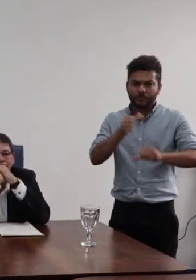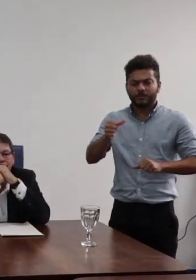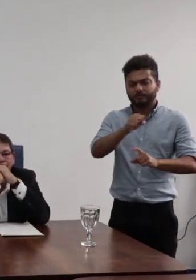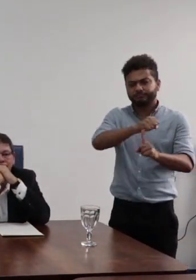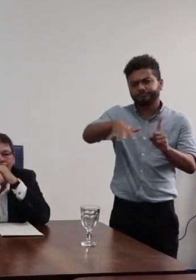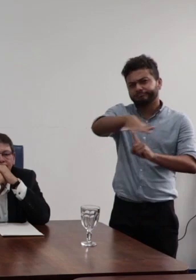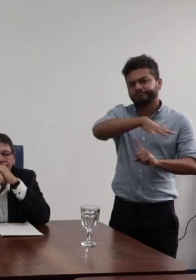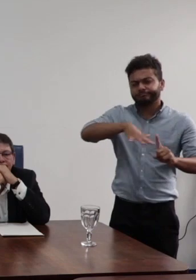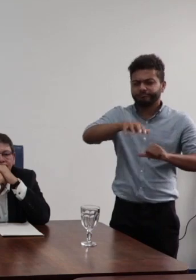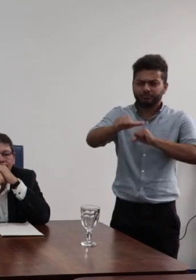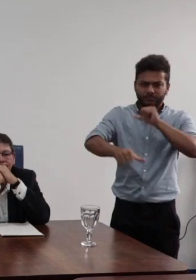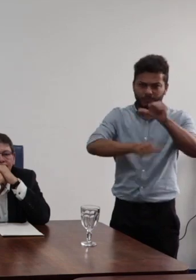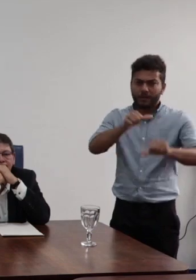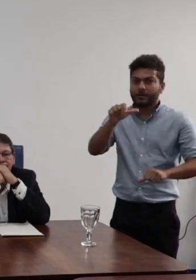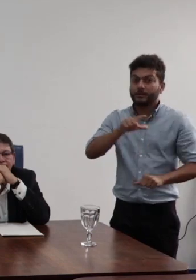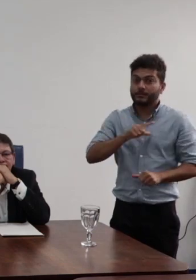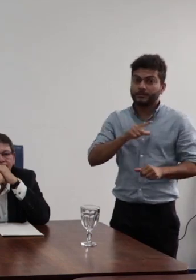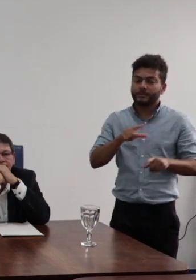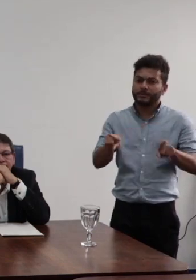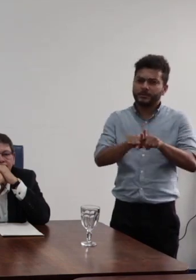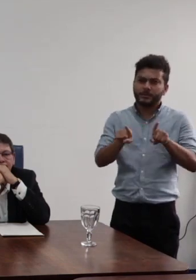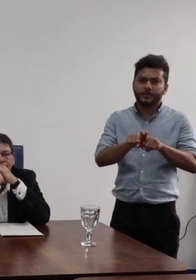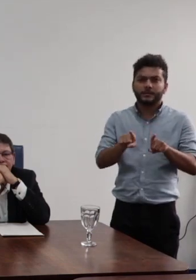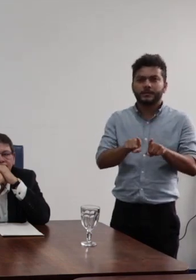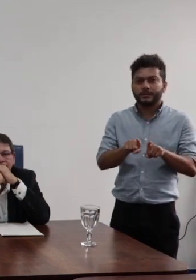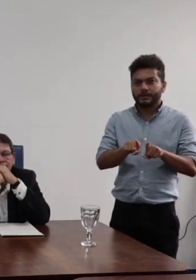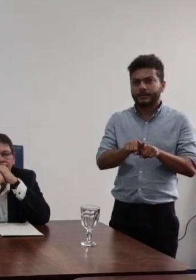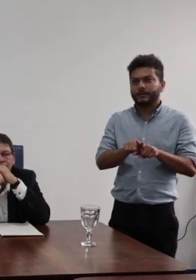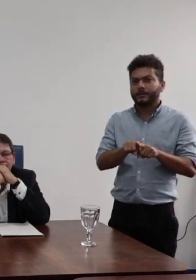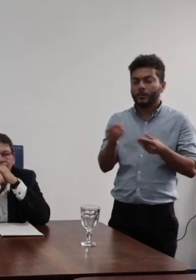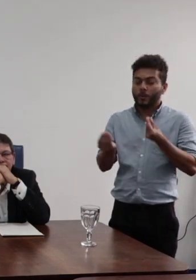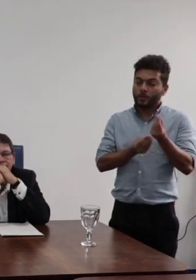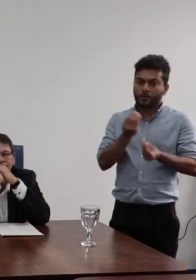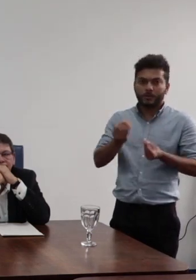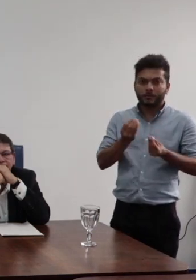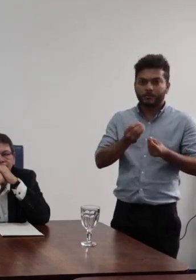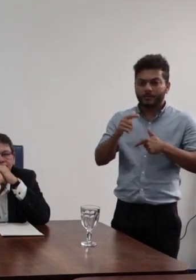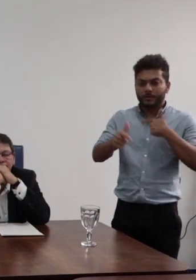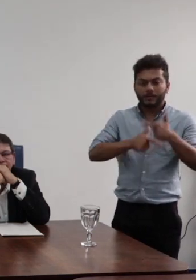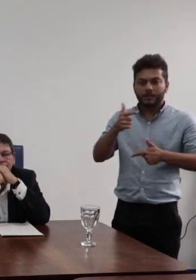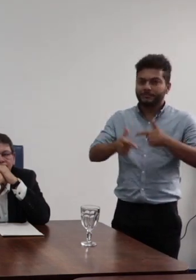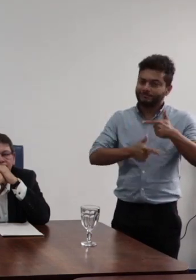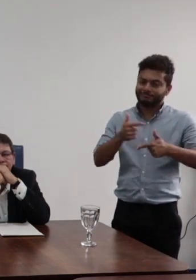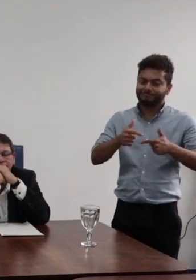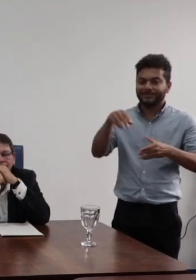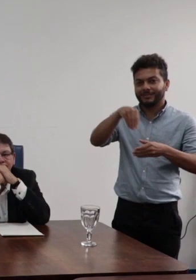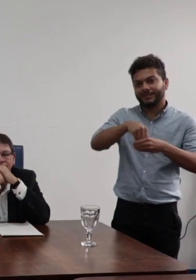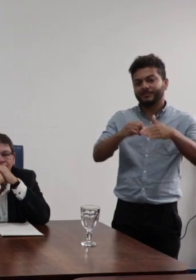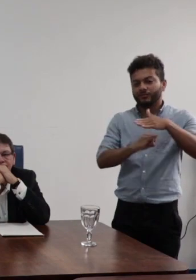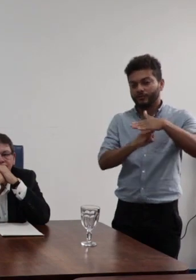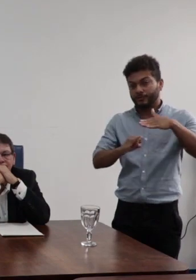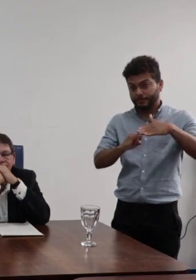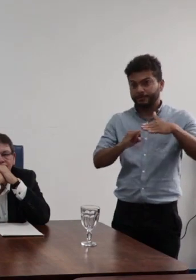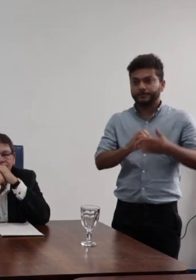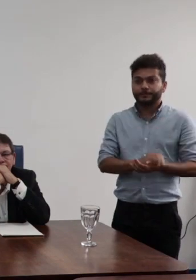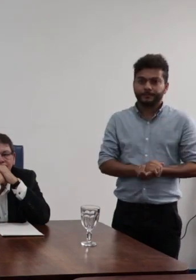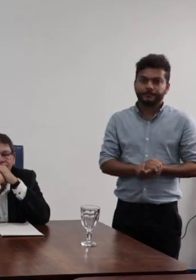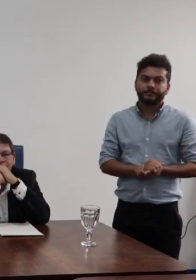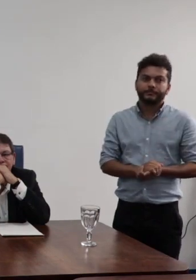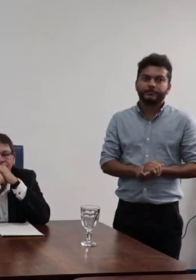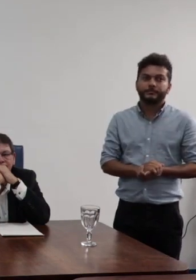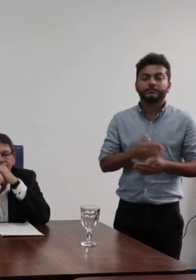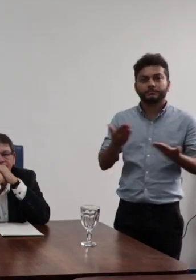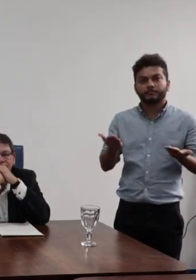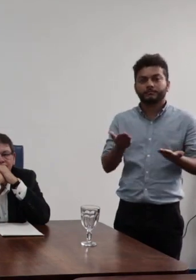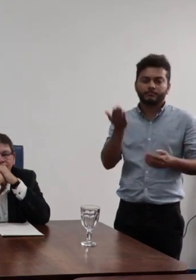a sociedade e a vida e a dinâmica de funcionamento da instituição. Então, isso fez com que